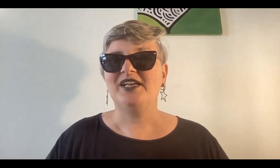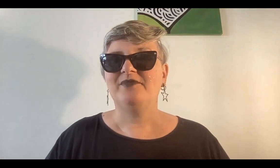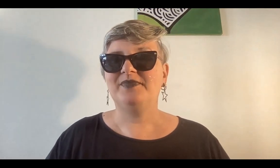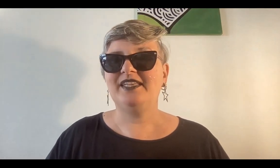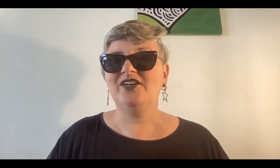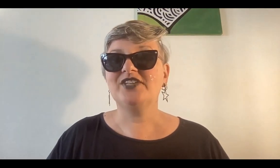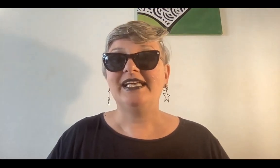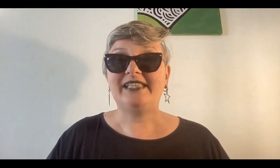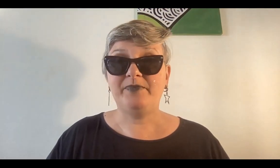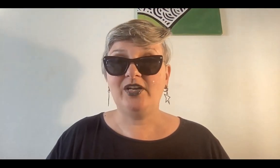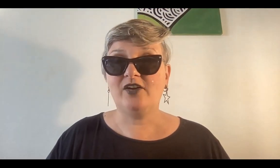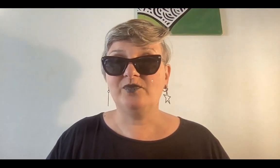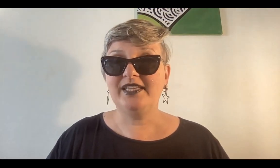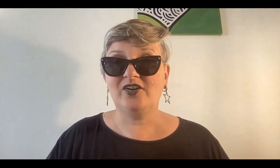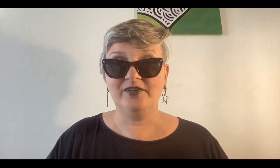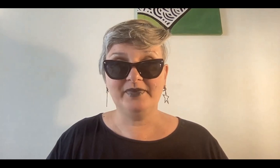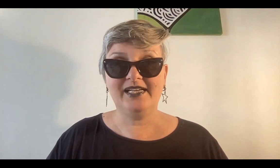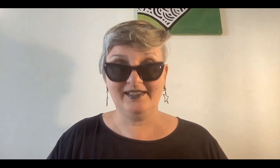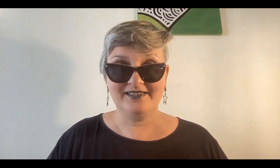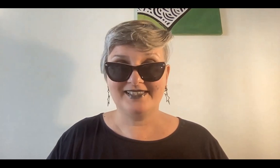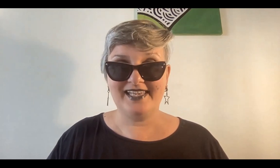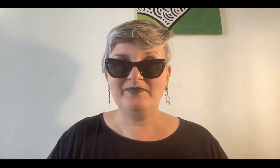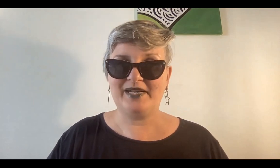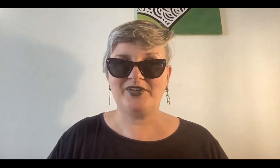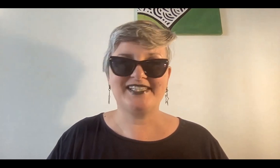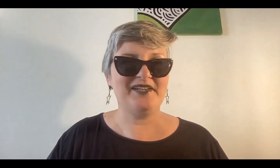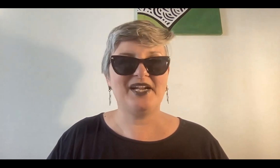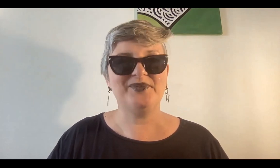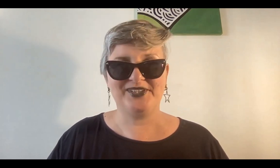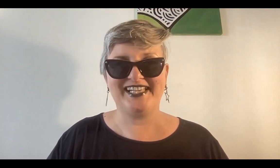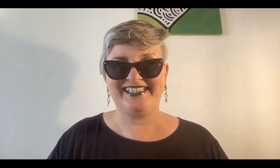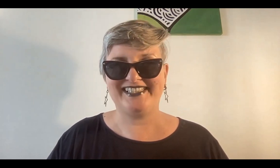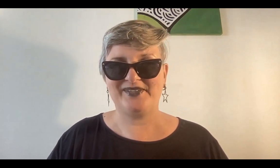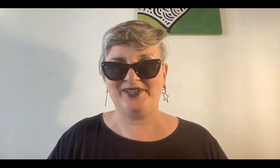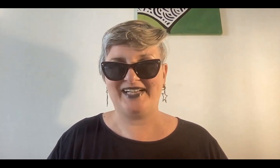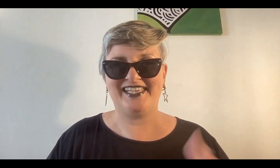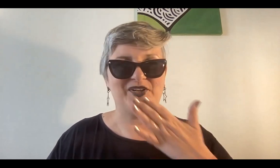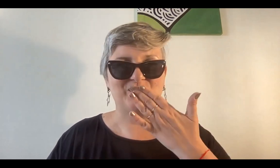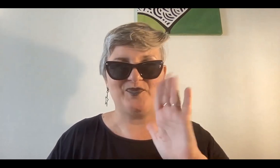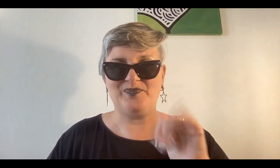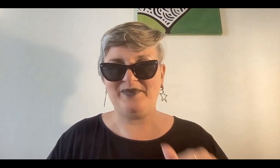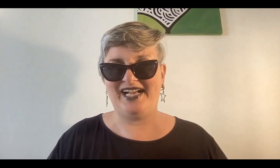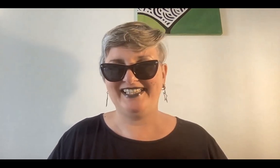videos te espero en la comunidad cósmica para poder celebrar juntos este círculo mágico bye bye